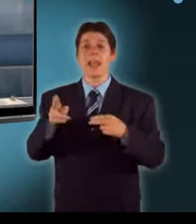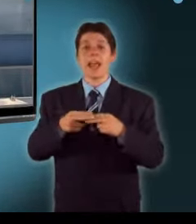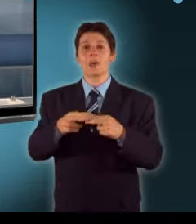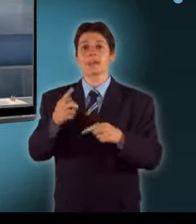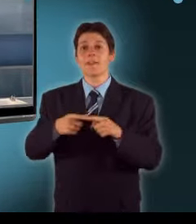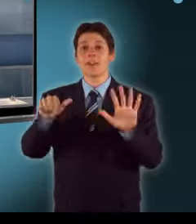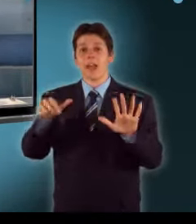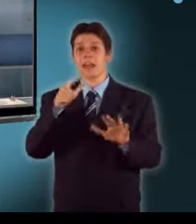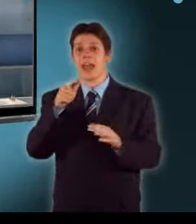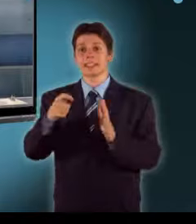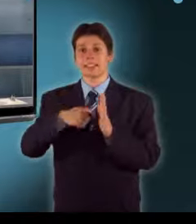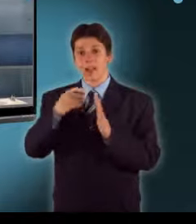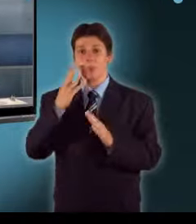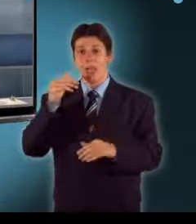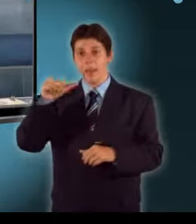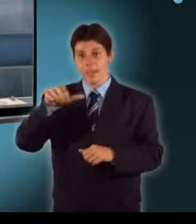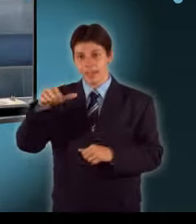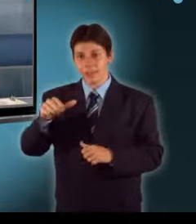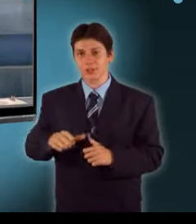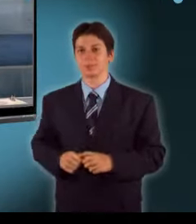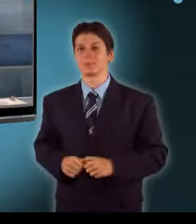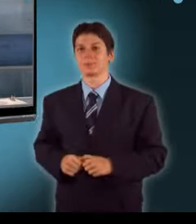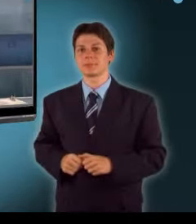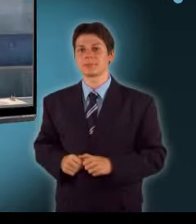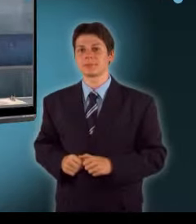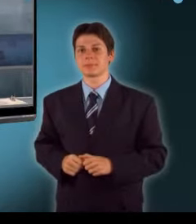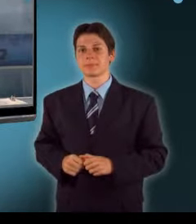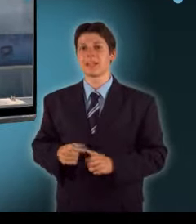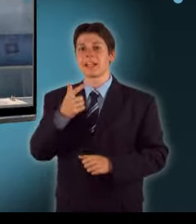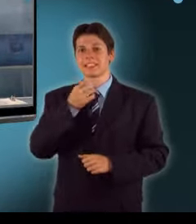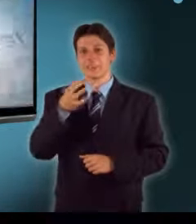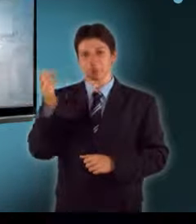Siklós András várja majd Önöket. További szép napot kívánok, viszontlátásra!